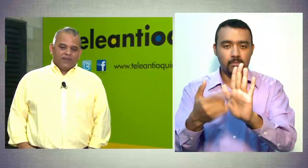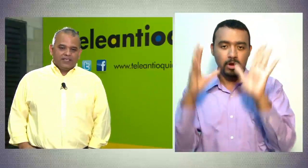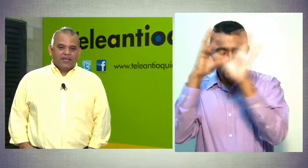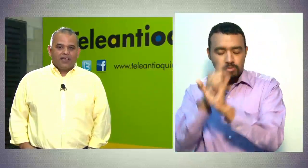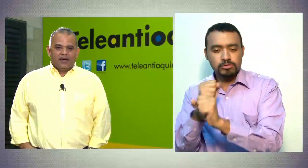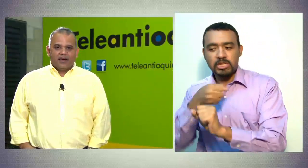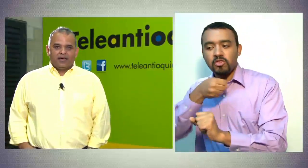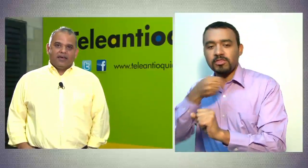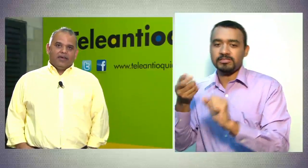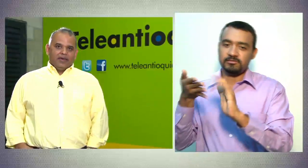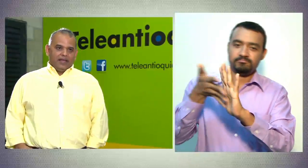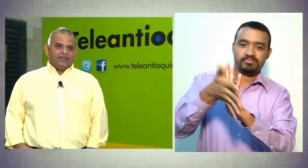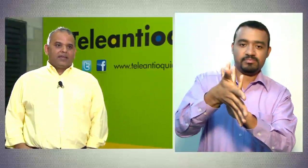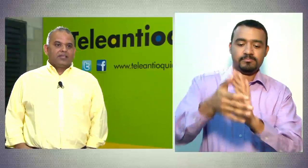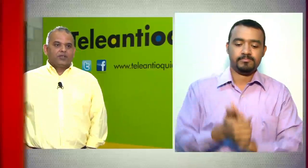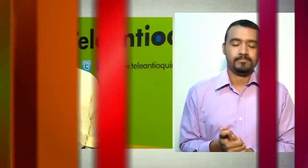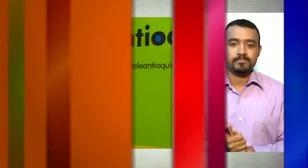falla eléctrica que se tuvo.